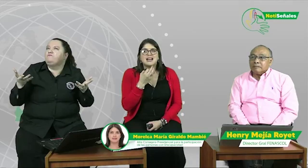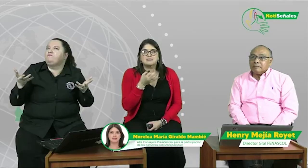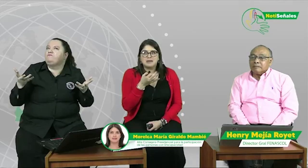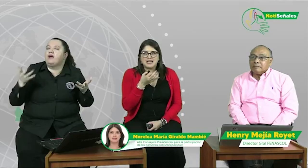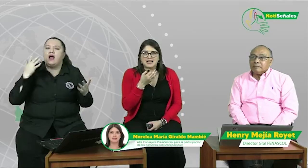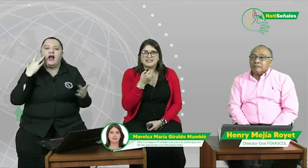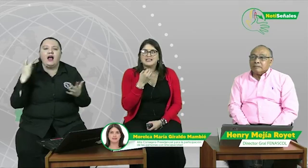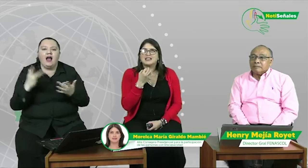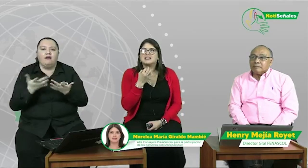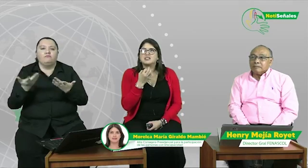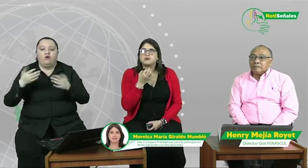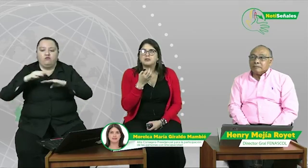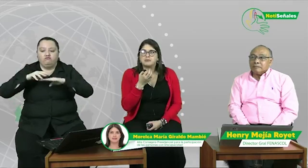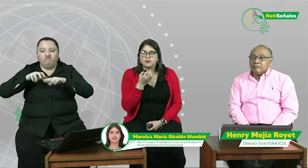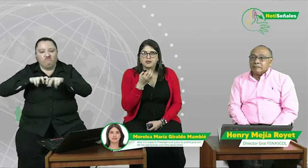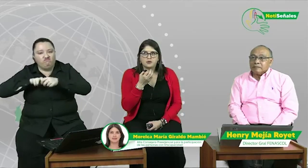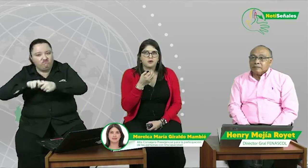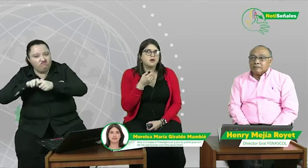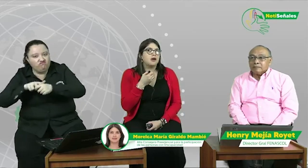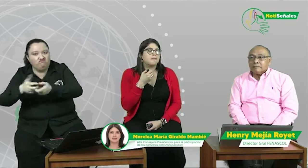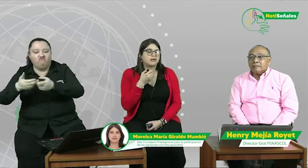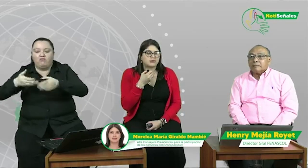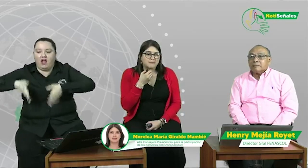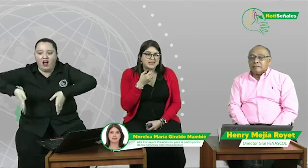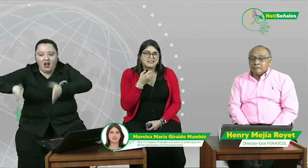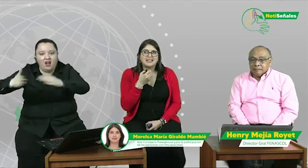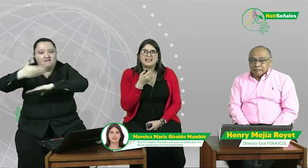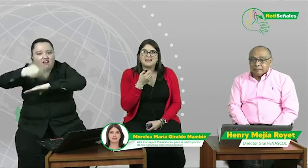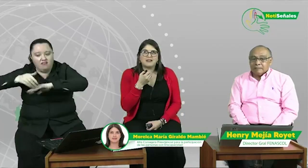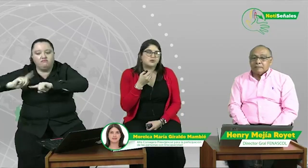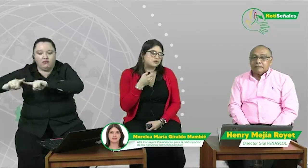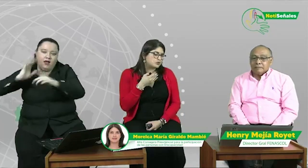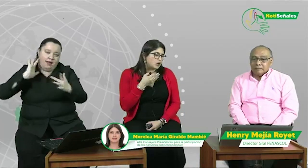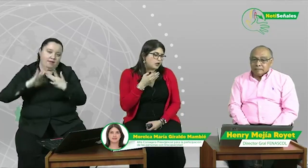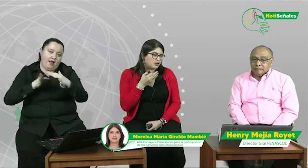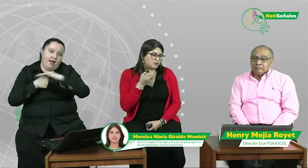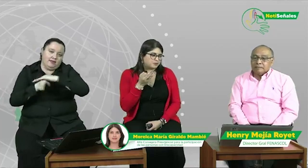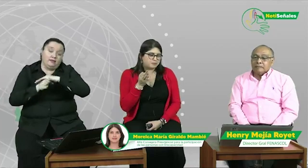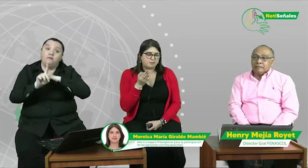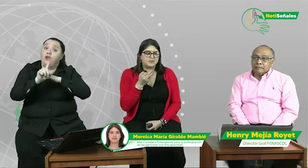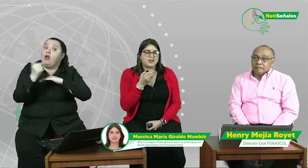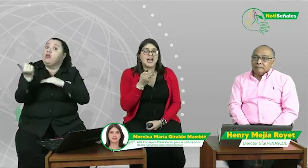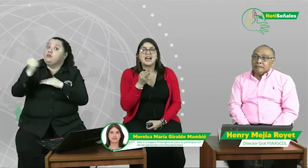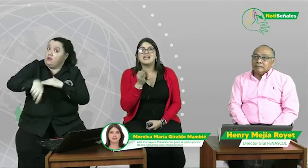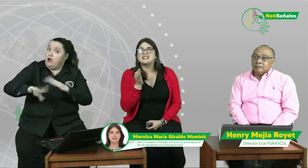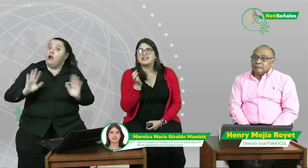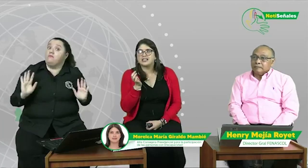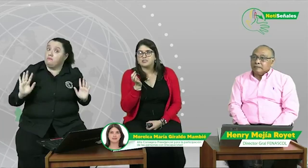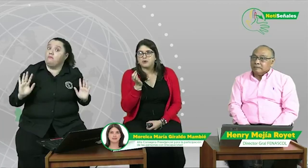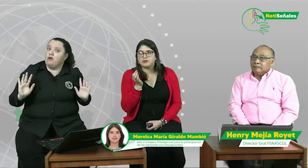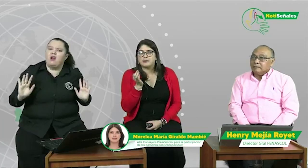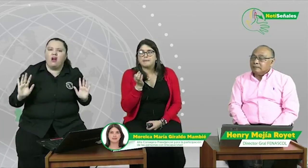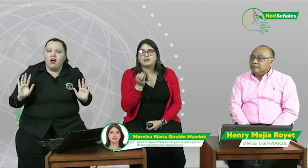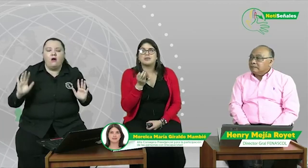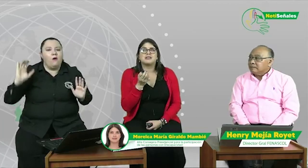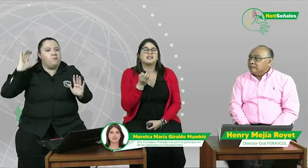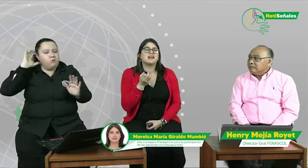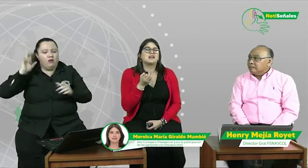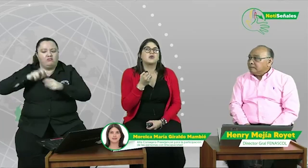vías y el transporte público, pero también tiene que ver con todos los ejes de transporte, pero también tiene que ver con la